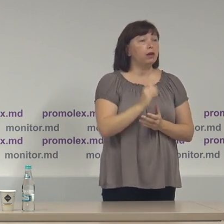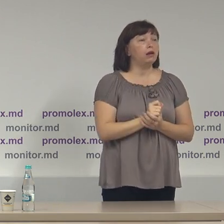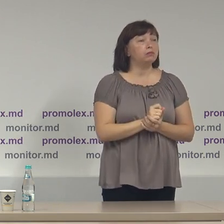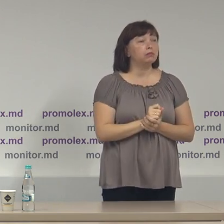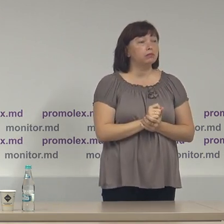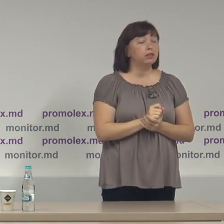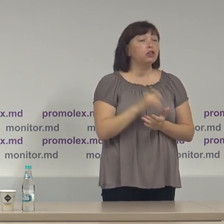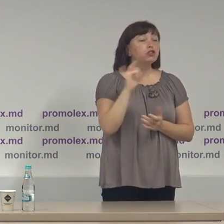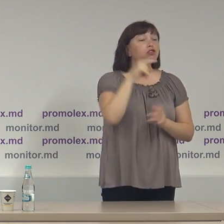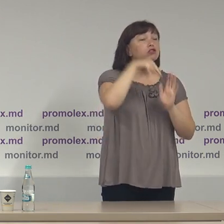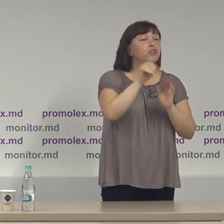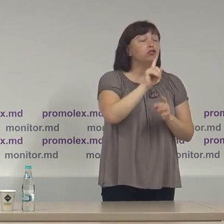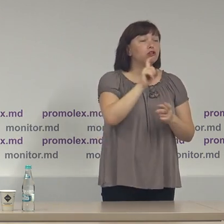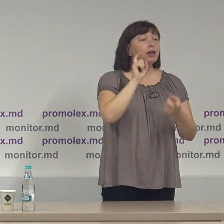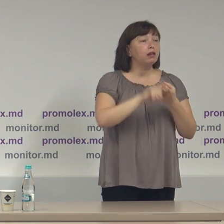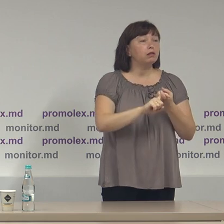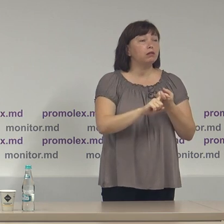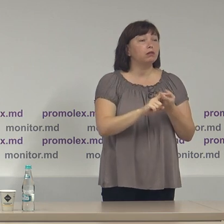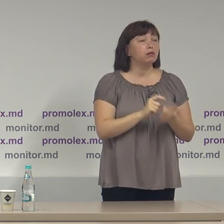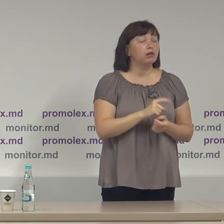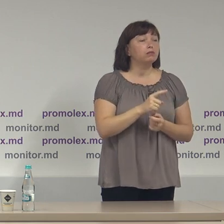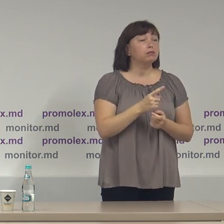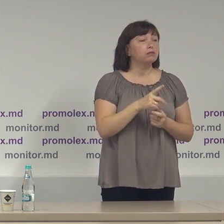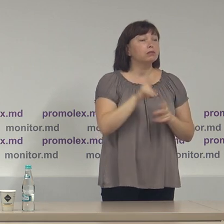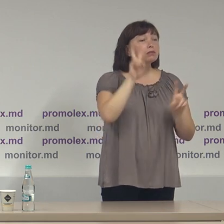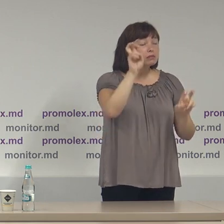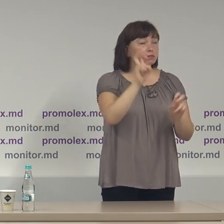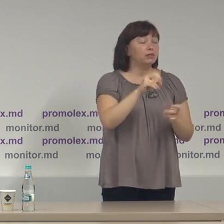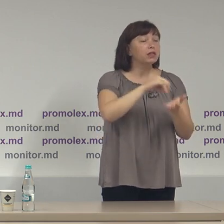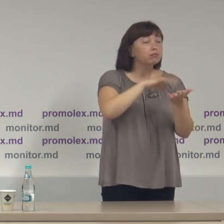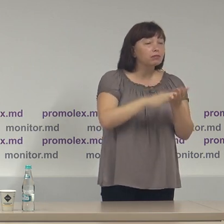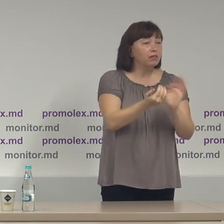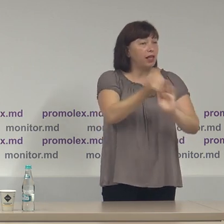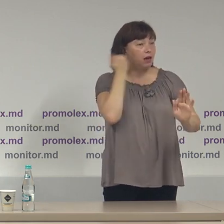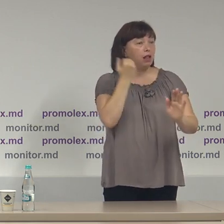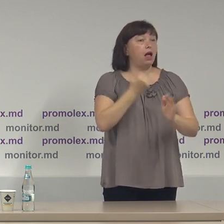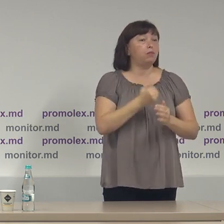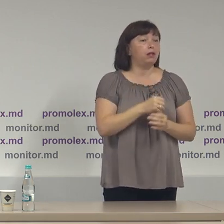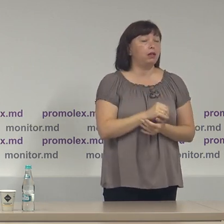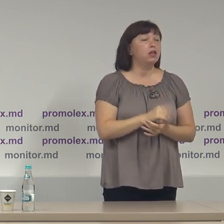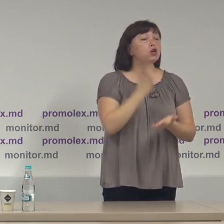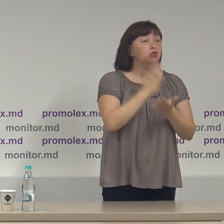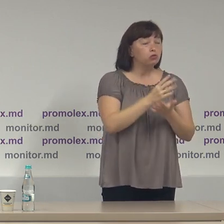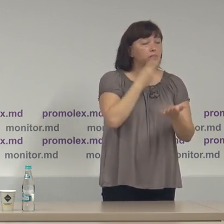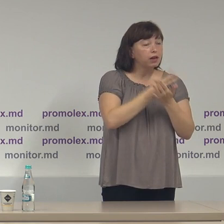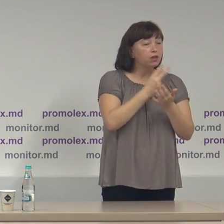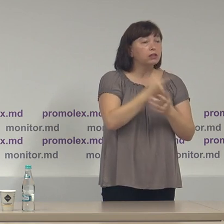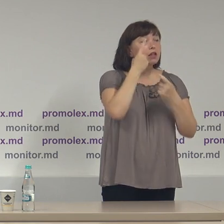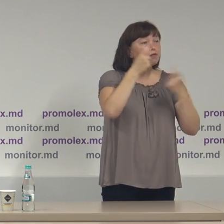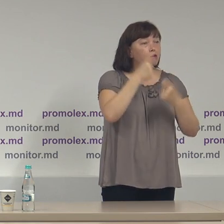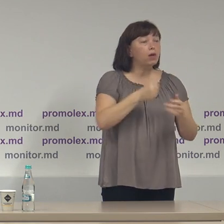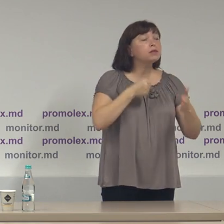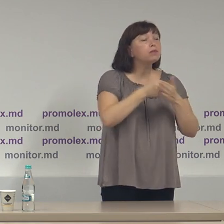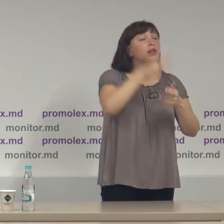și în ceea ce privește chestiunea de înregistrare prealabilă, sunt reflectate informațiile